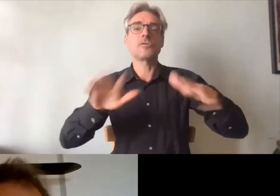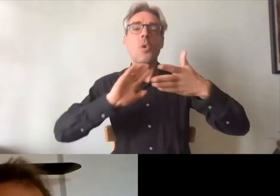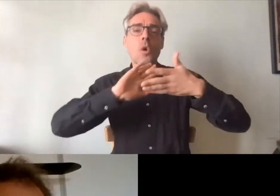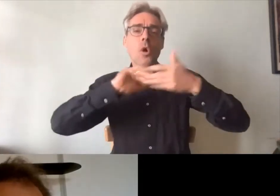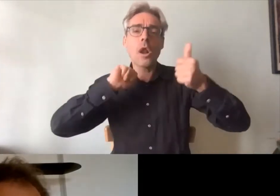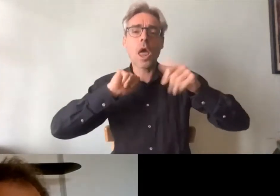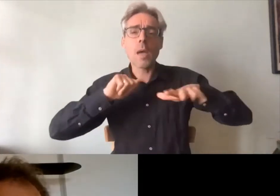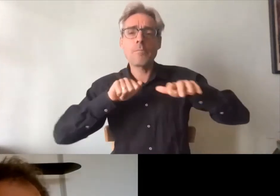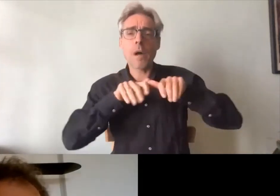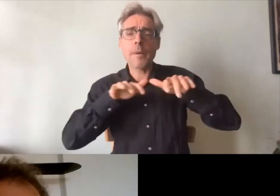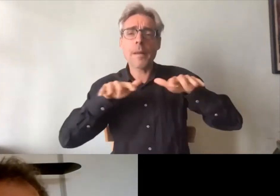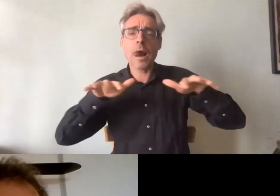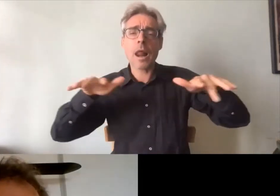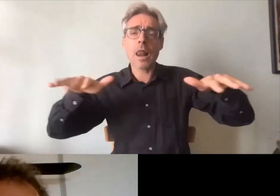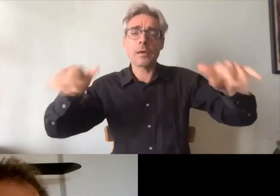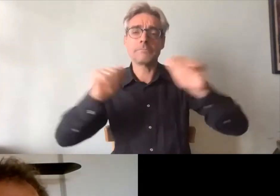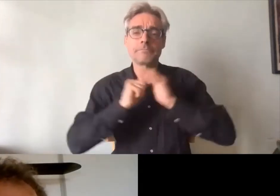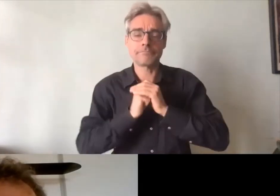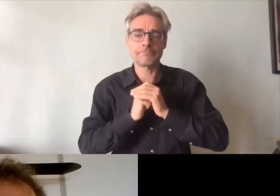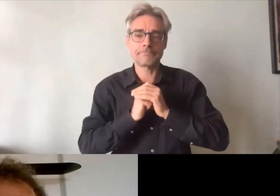dans cette diffusion